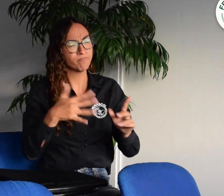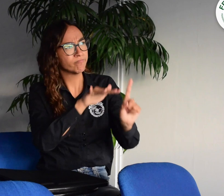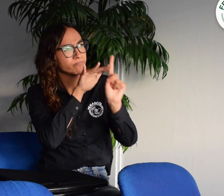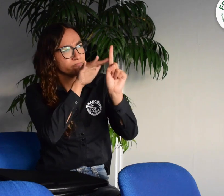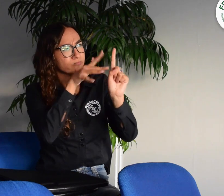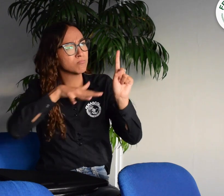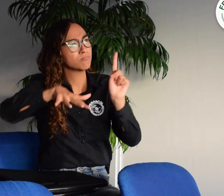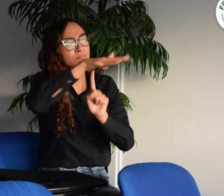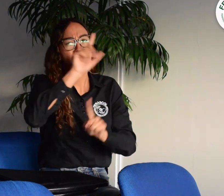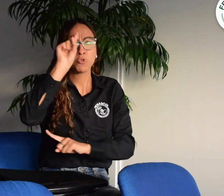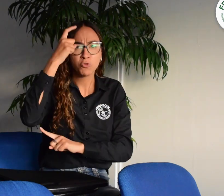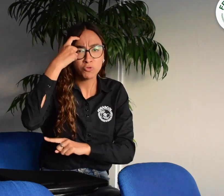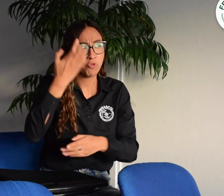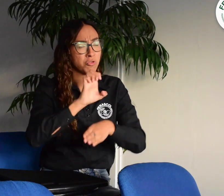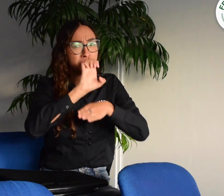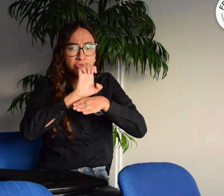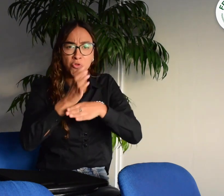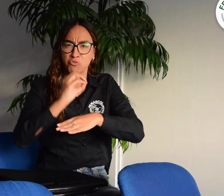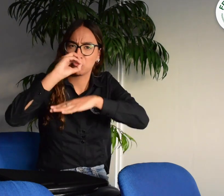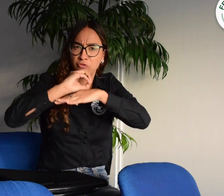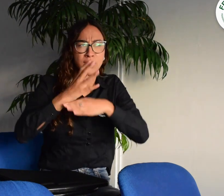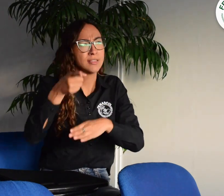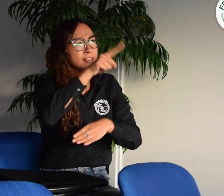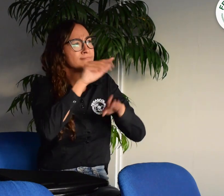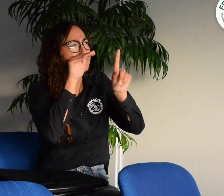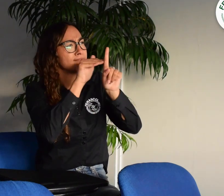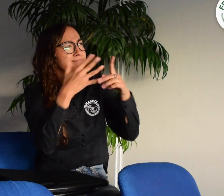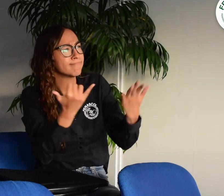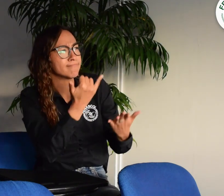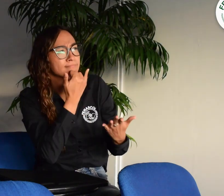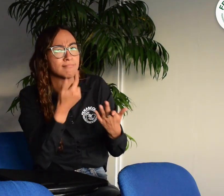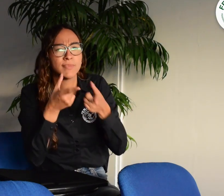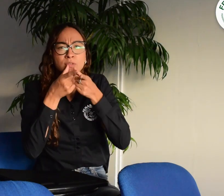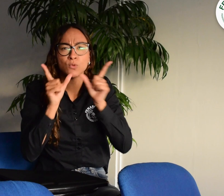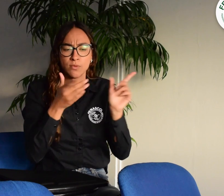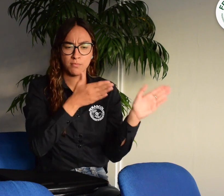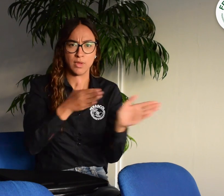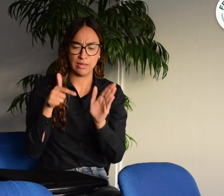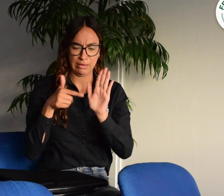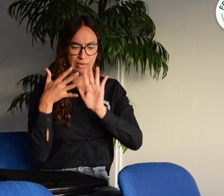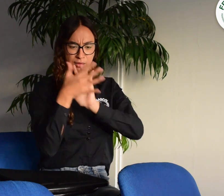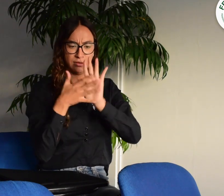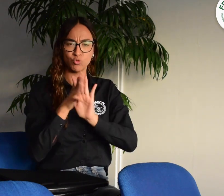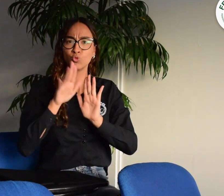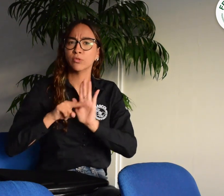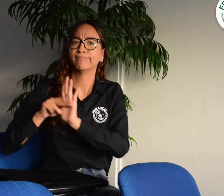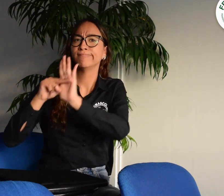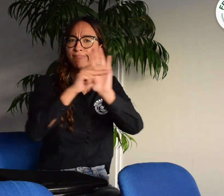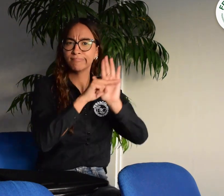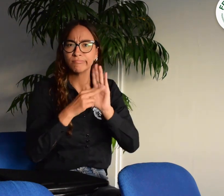y trabajar haciendo incidencia ante el Estado, ante el Gobierno, ante las organizaciones responsables de la creación del Consejo